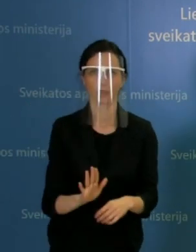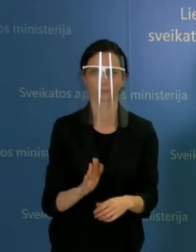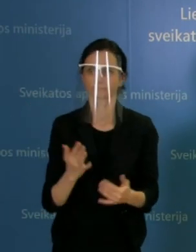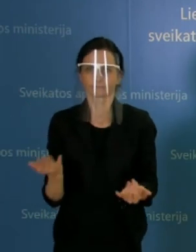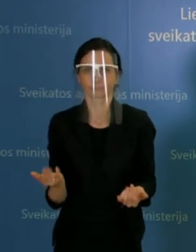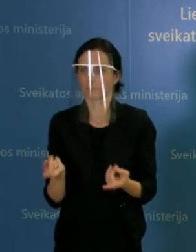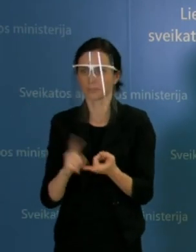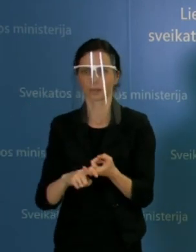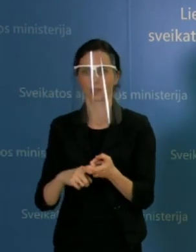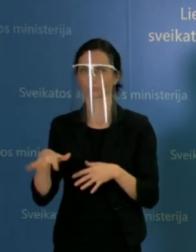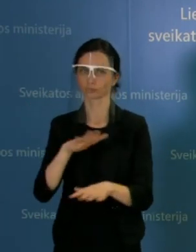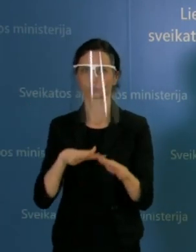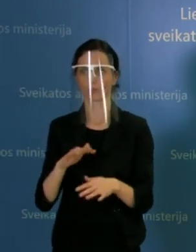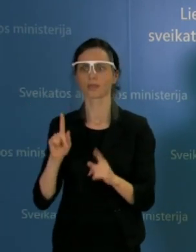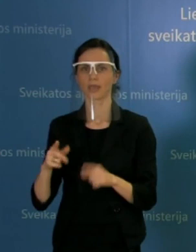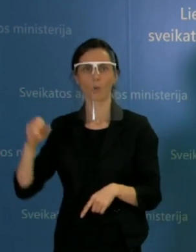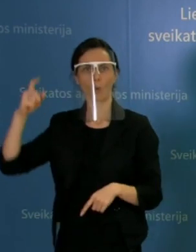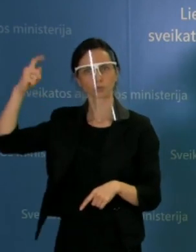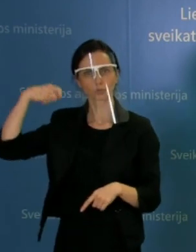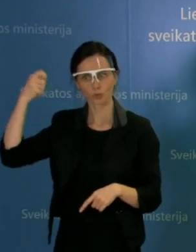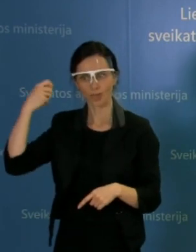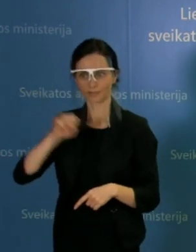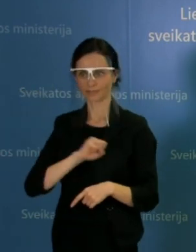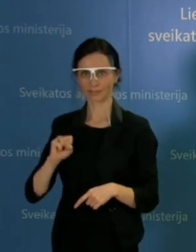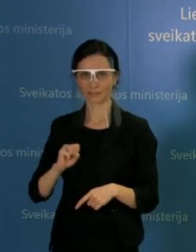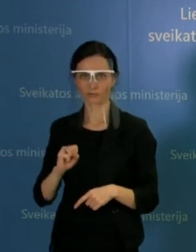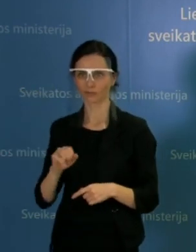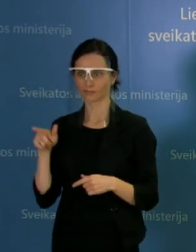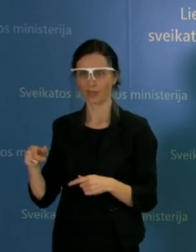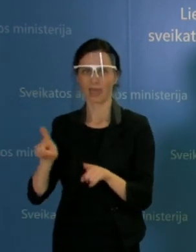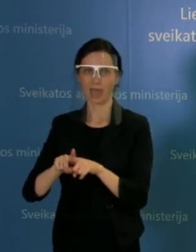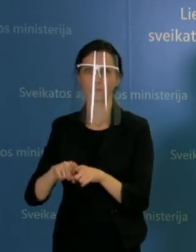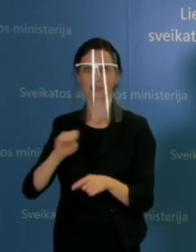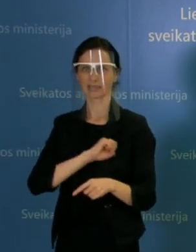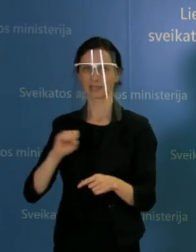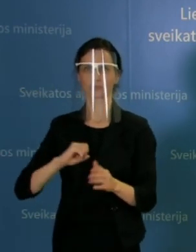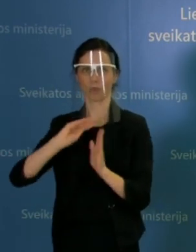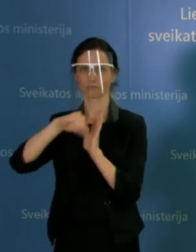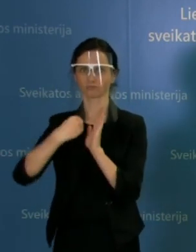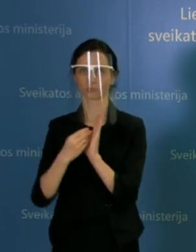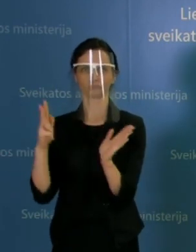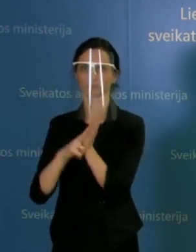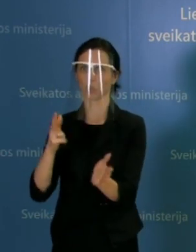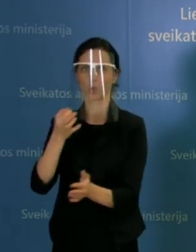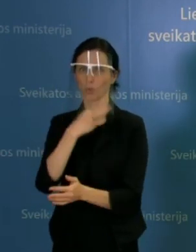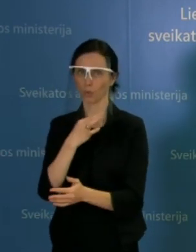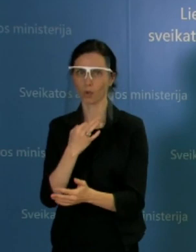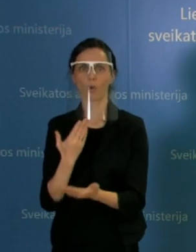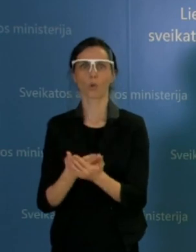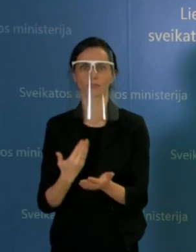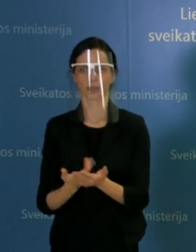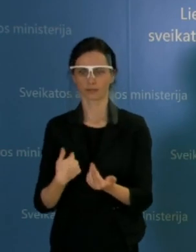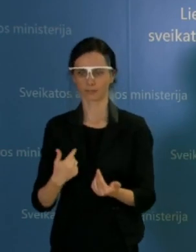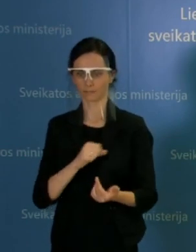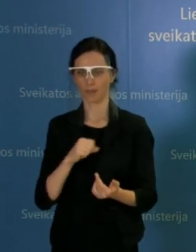Kol jie yra studentai, jie neturi gydytojo licenzijos, tai reiškia ir negali priimti sprendimus susijusių